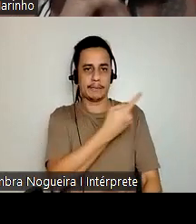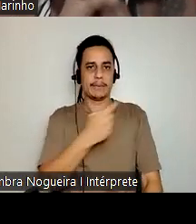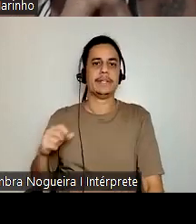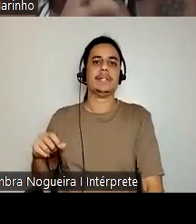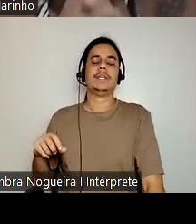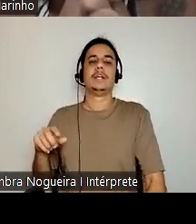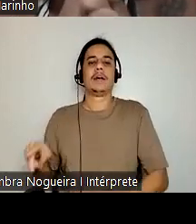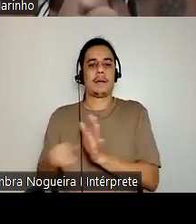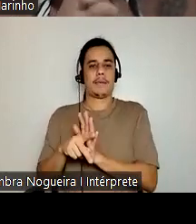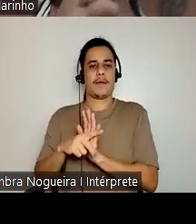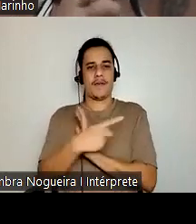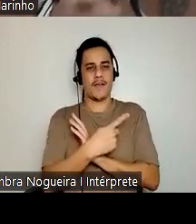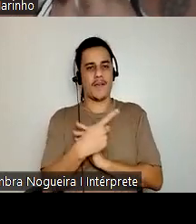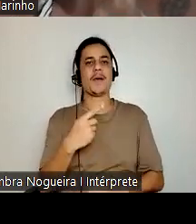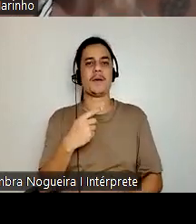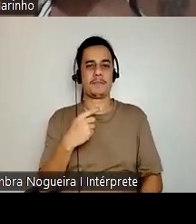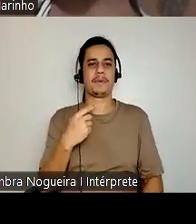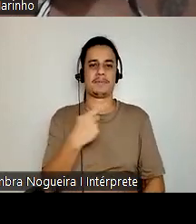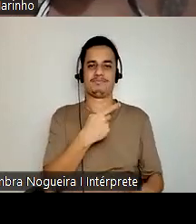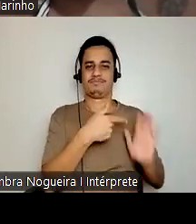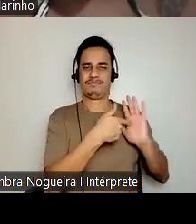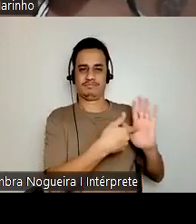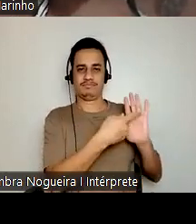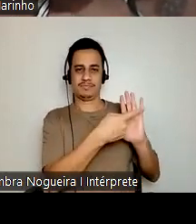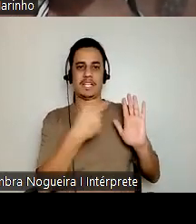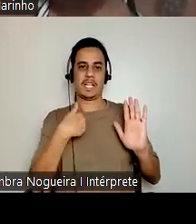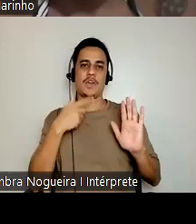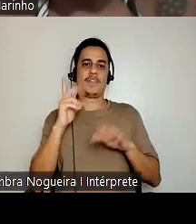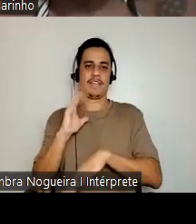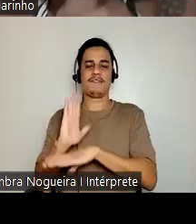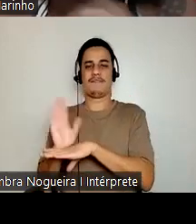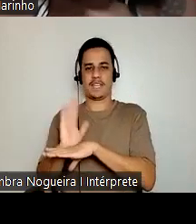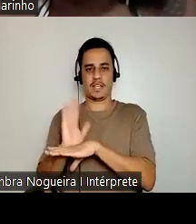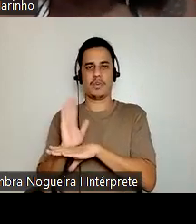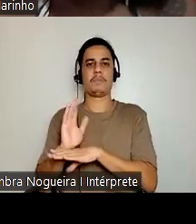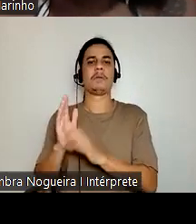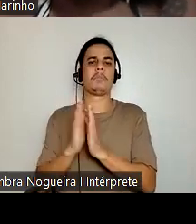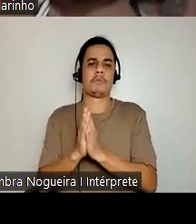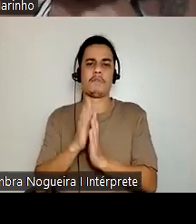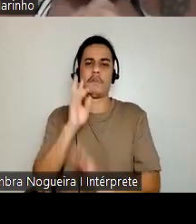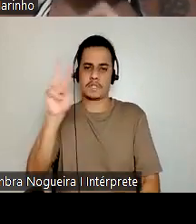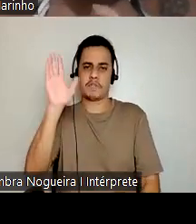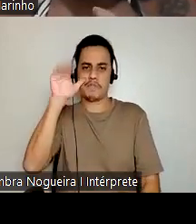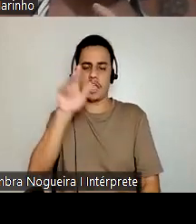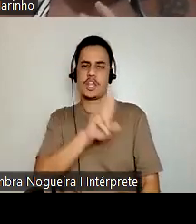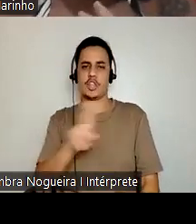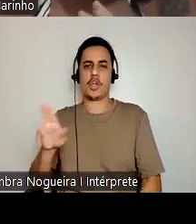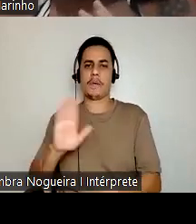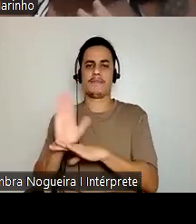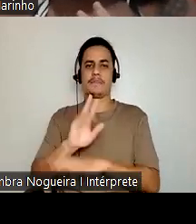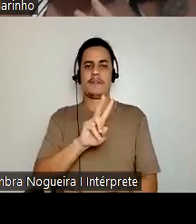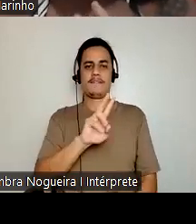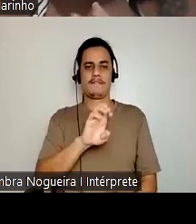história da Vênus negra. Eu coloquei um trecho para vocês, esse filme, por favor, assistam. Ele é muito